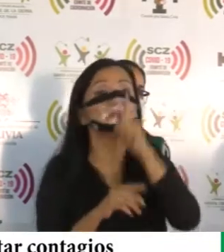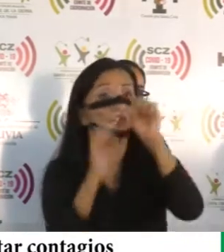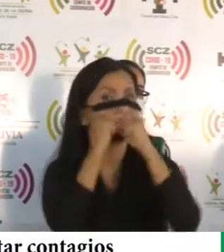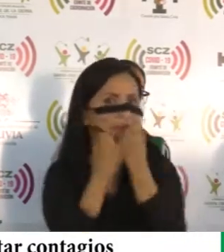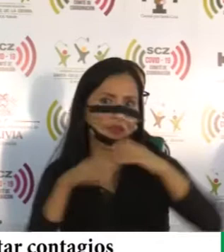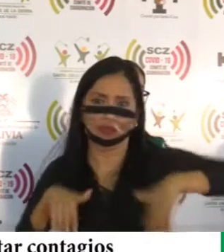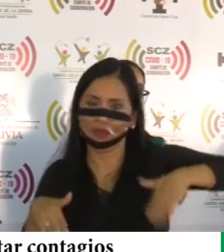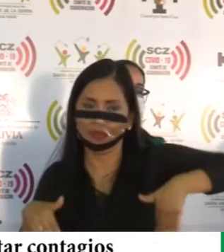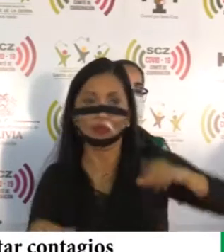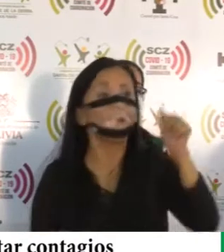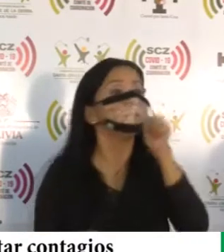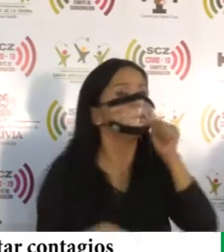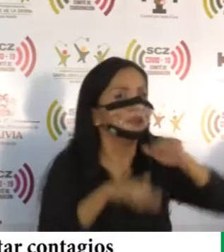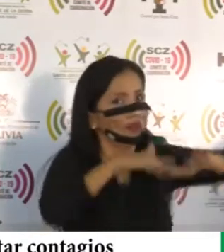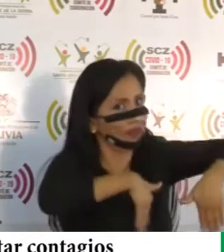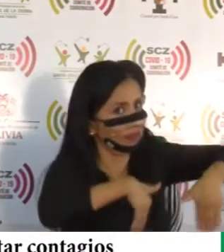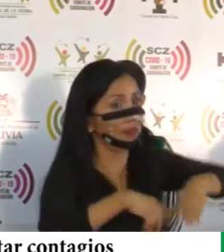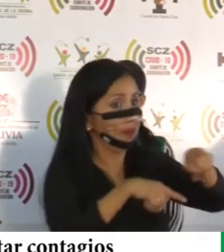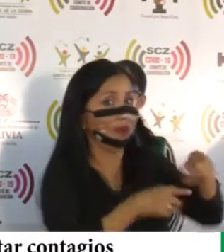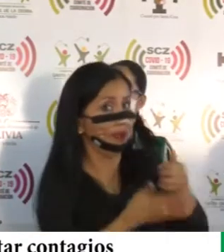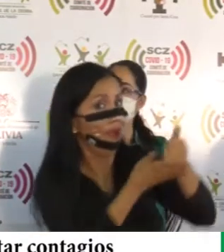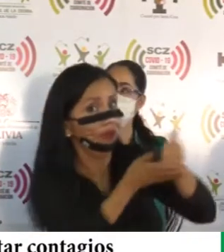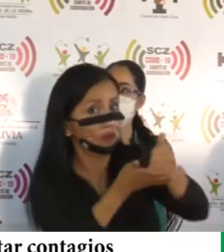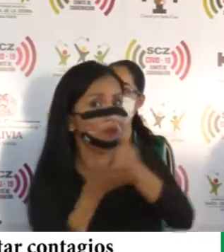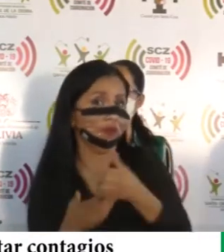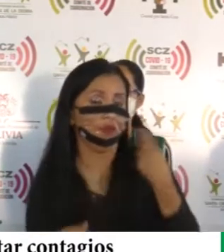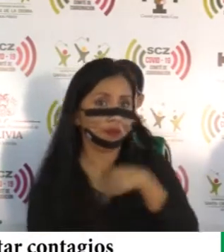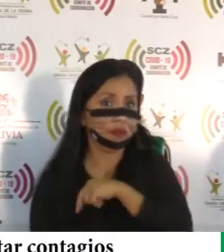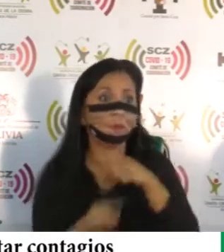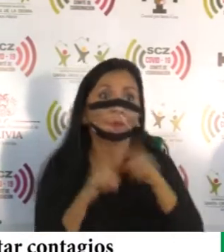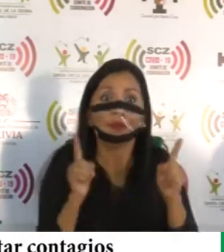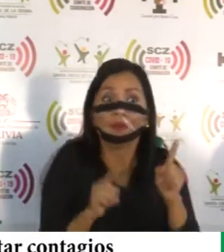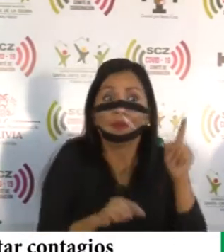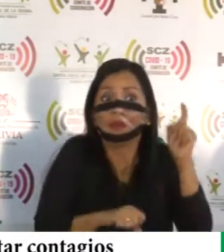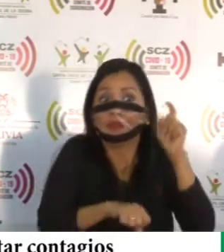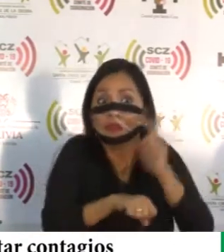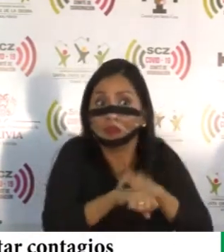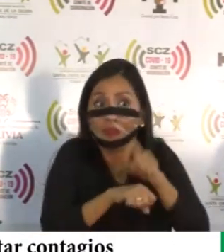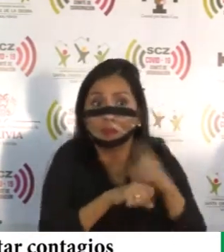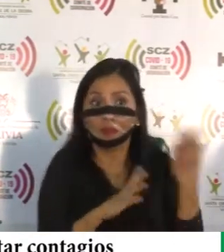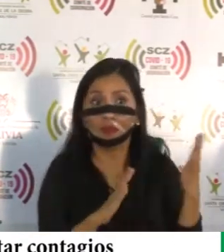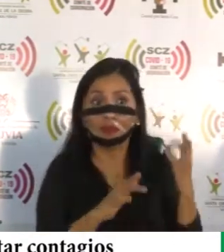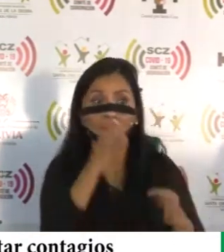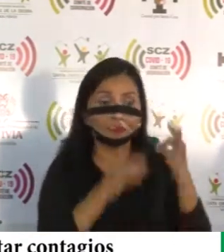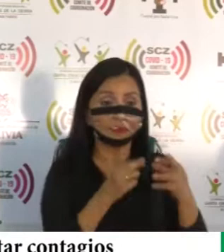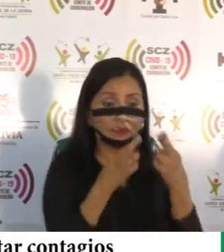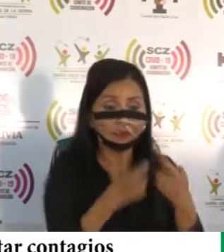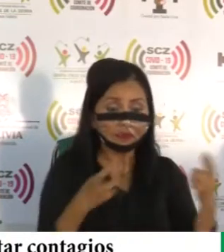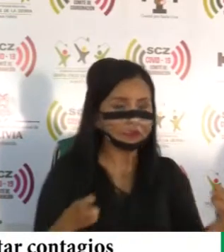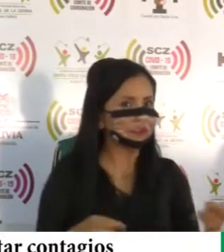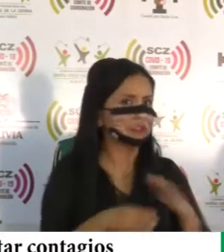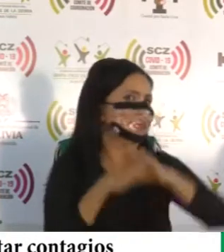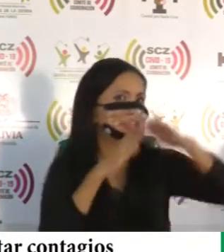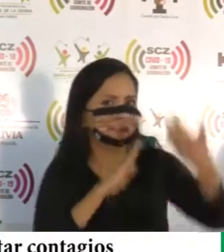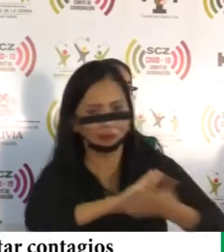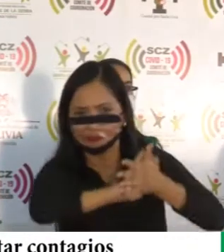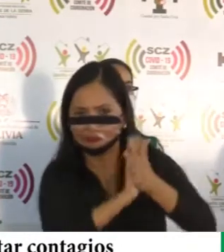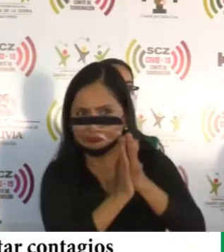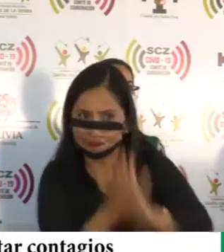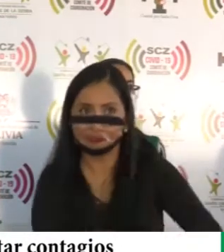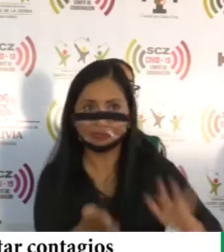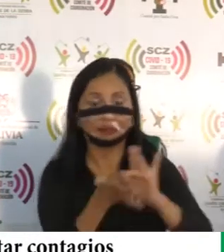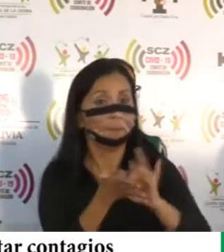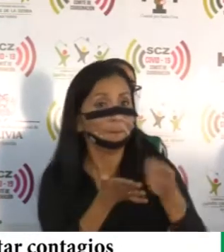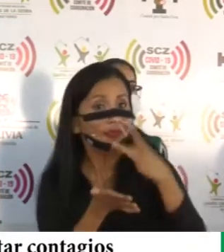social y el privado que nos ayuda muchísimo. Pero llega un momento en que los recursos se agotan. Que los